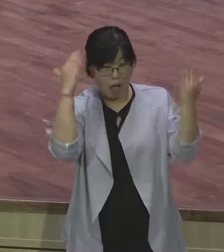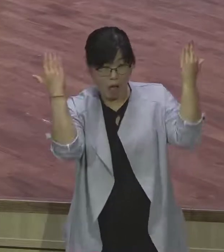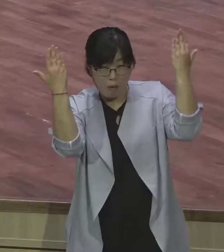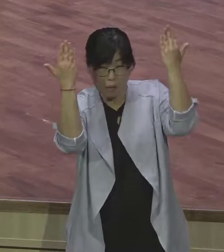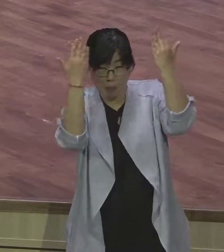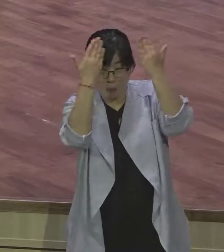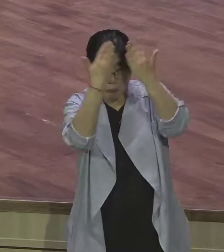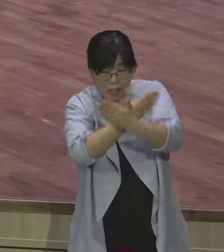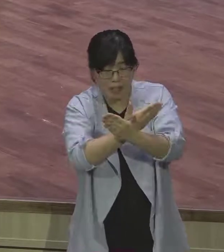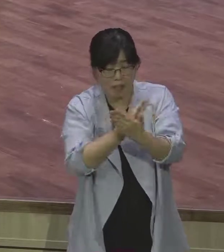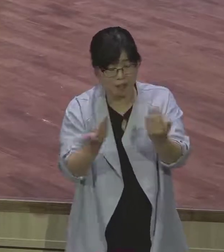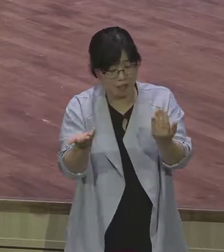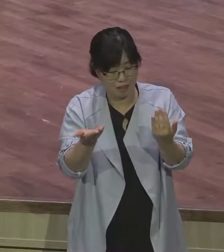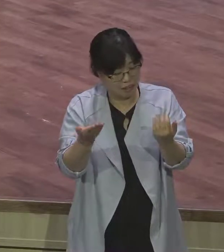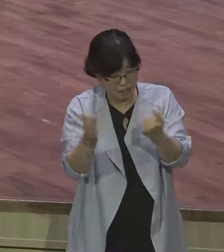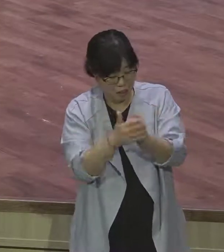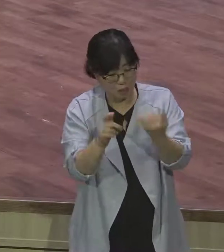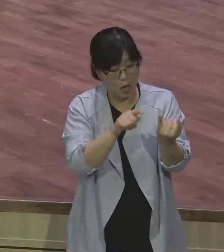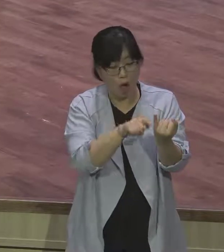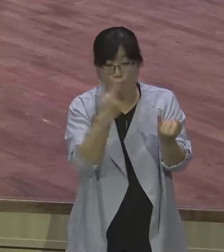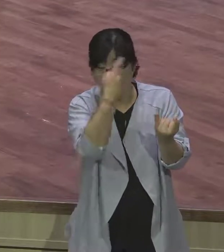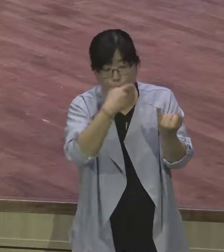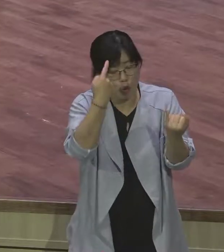아침에 보니까 이게 라일이 아니라 내 알아.